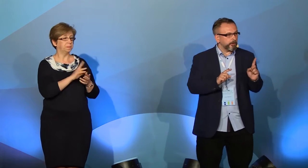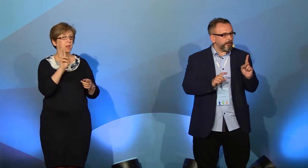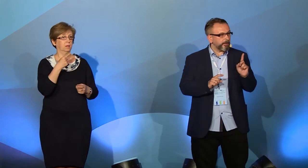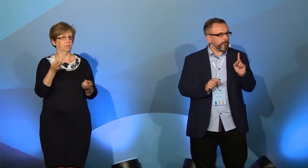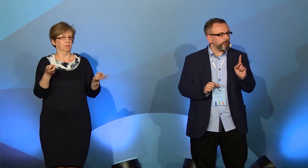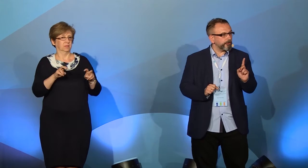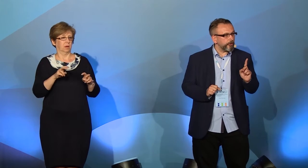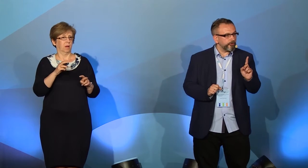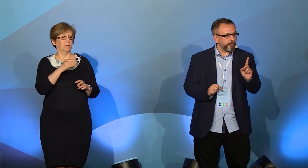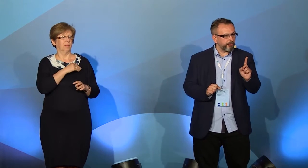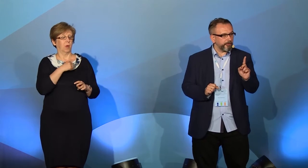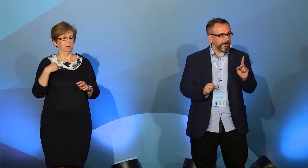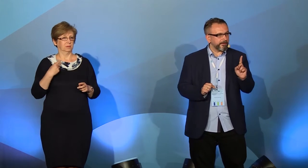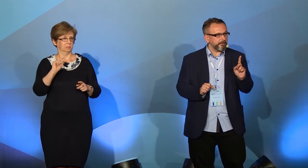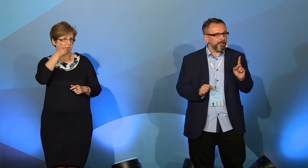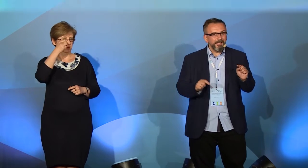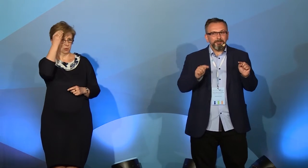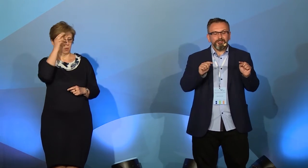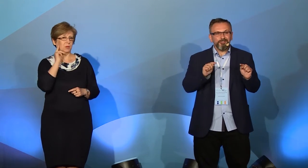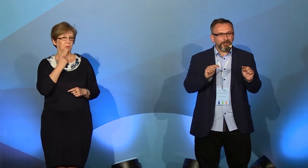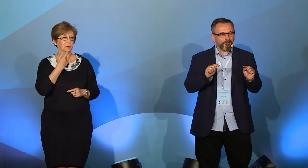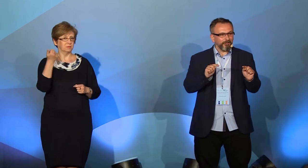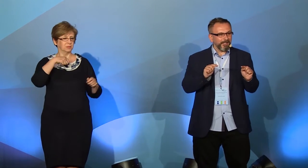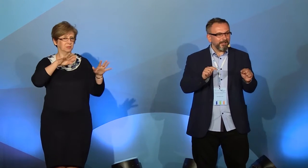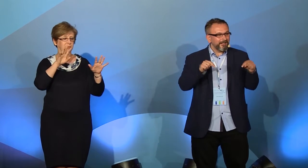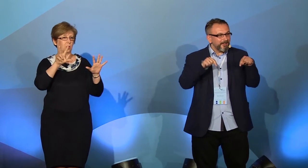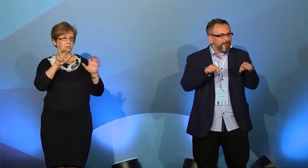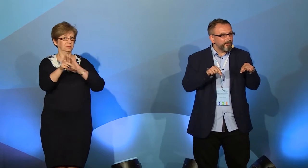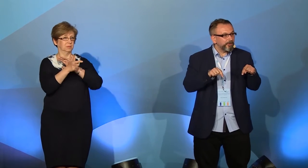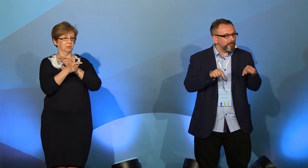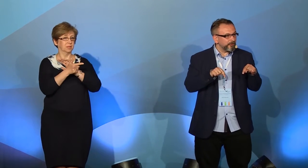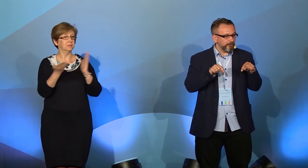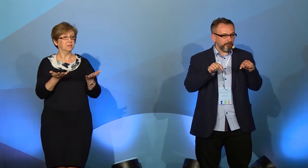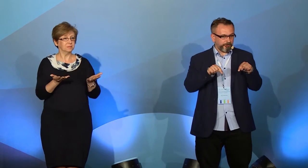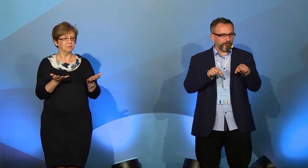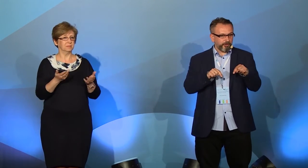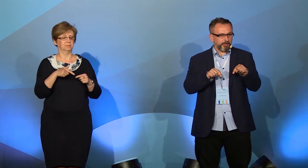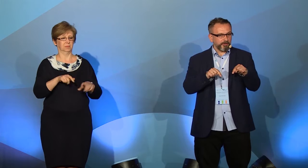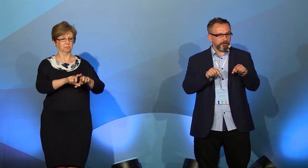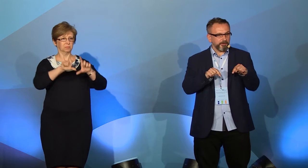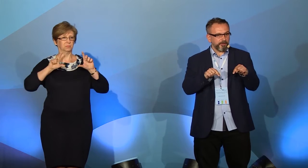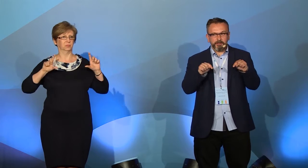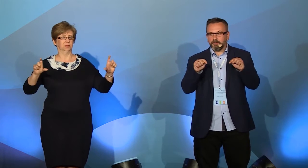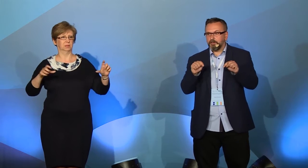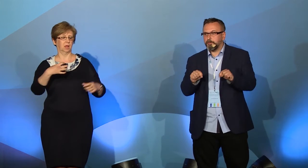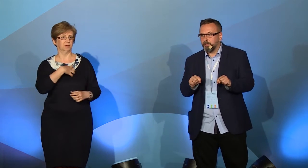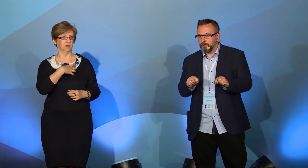to uwaga w roku 1817, mieściła się ona w budynku dzisiejszego rektoratu uniwersyteckiego w Pałacu